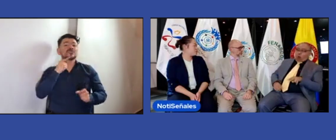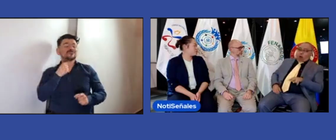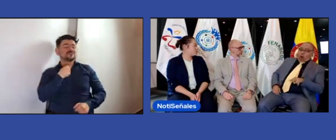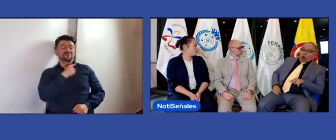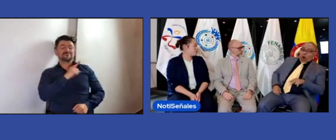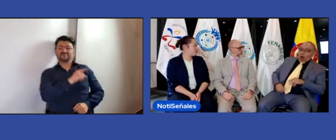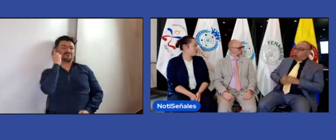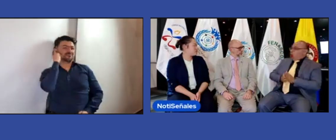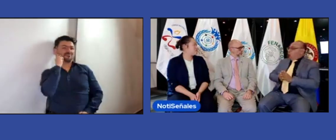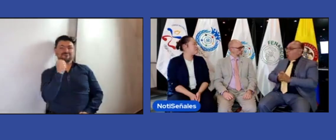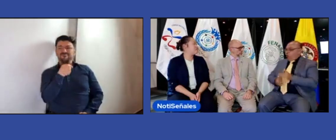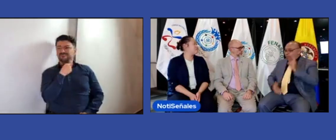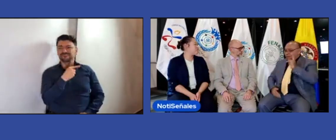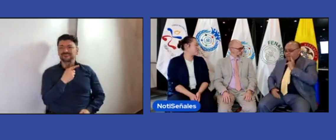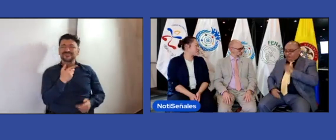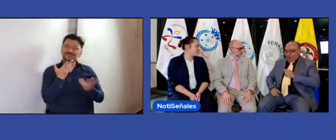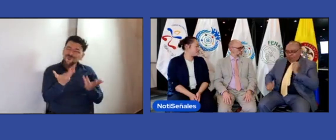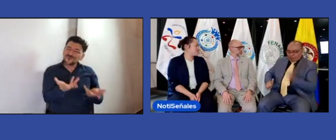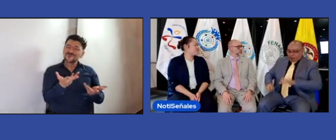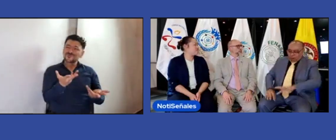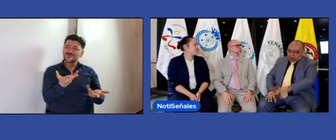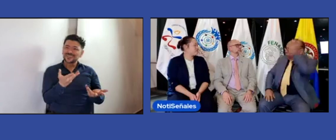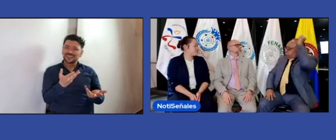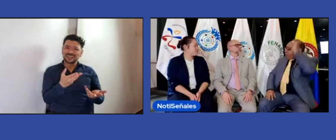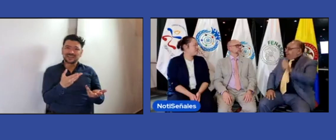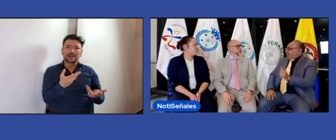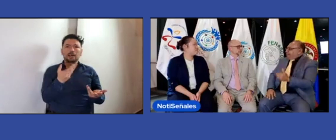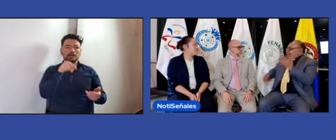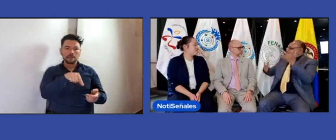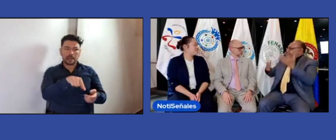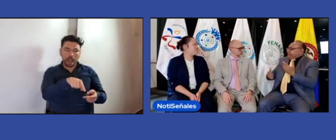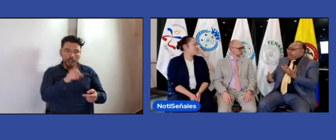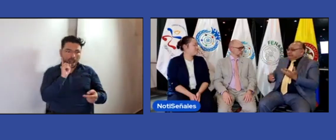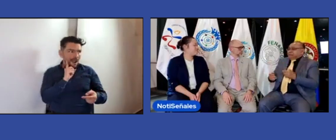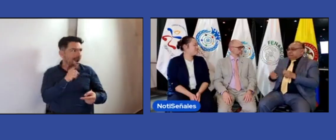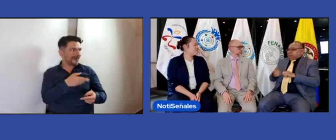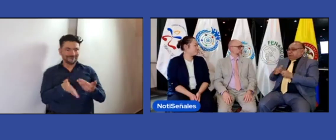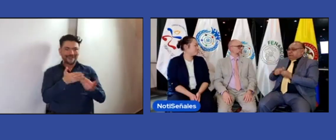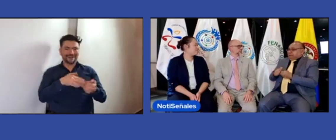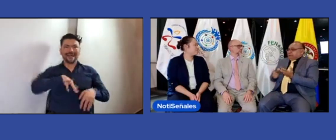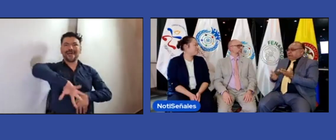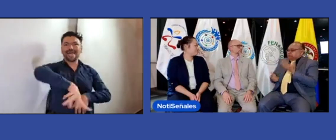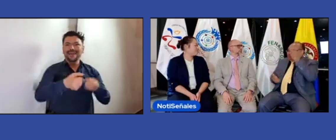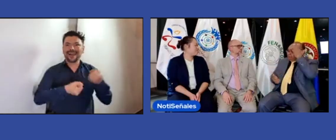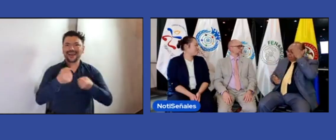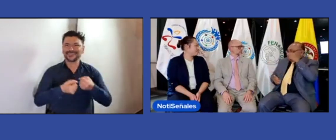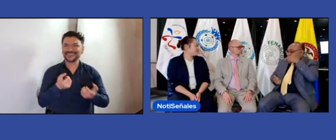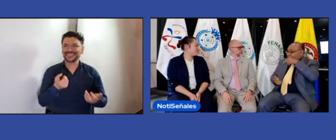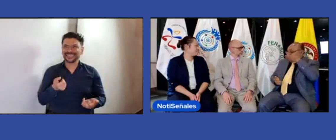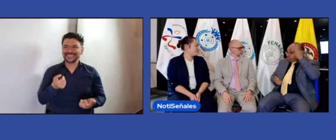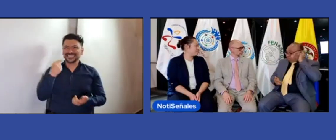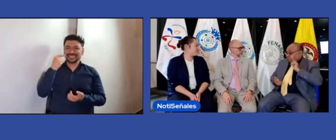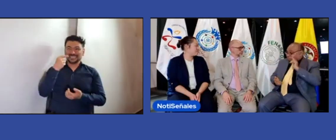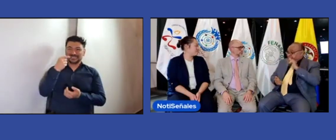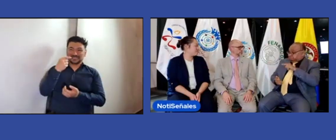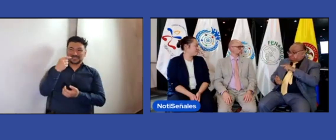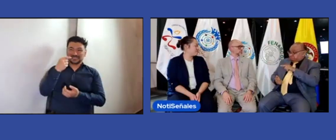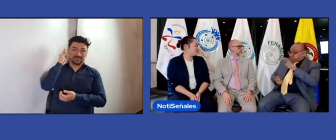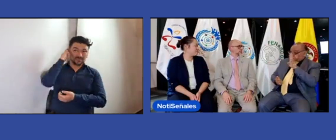no me representa además que eso es exponerse una persona ajena una persona un ladrón puede decir ah este sordo es fácil de